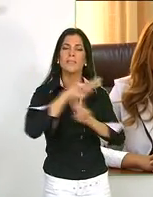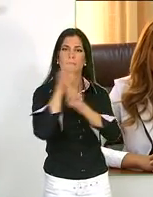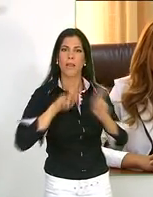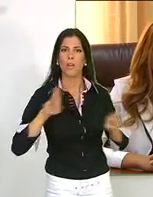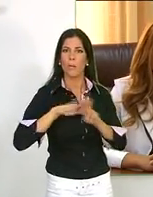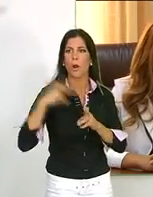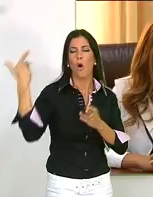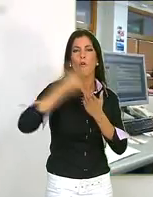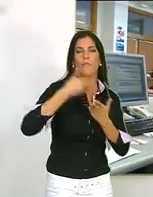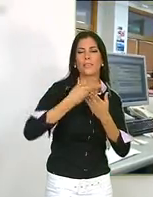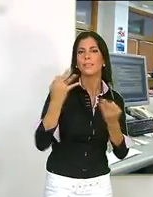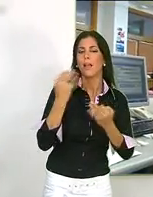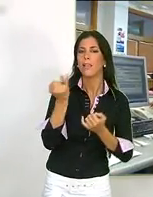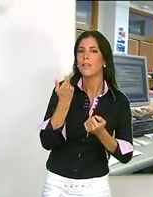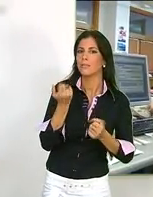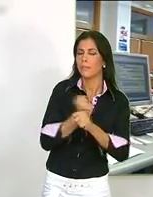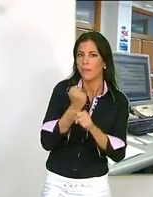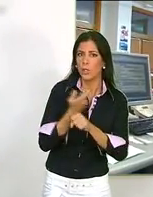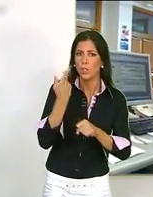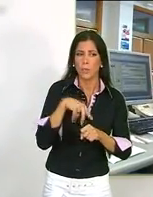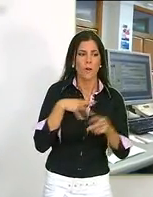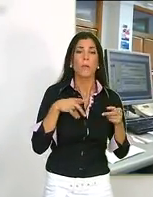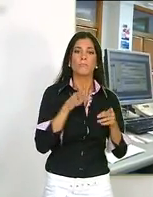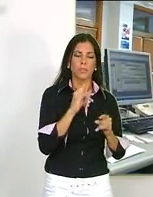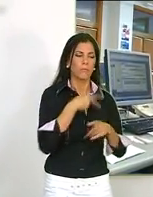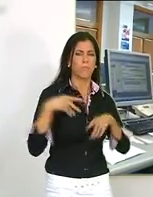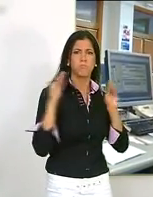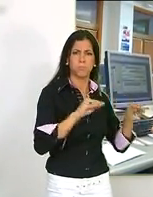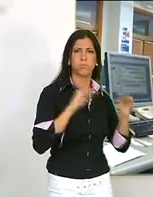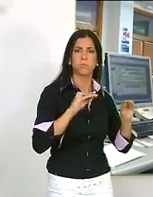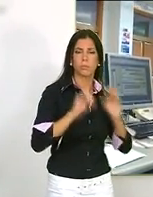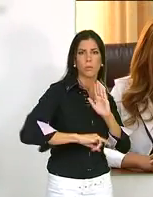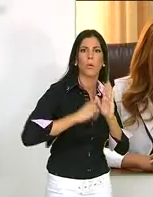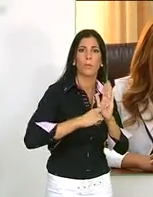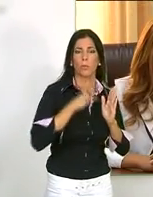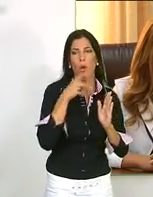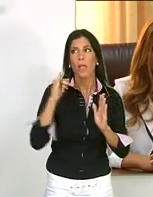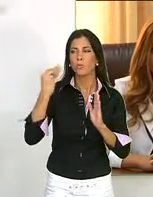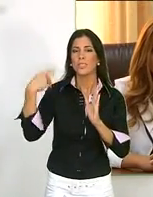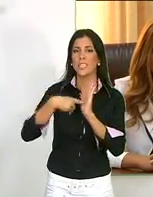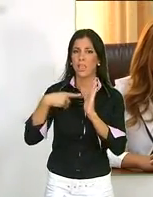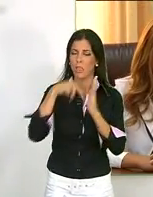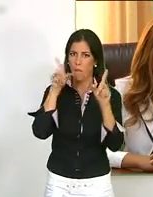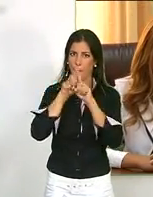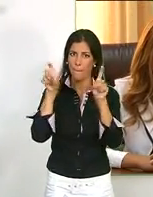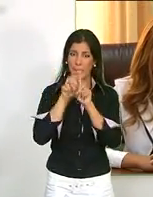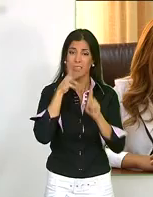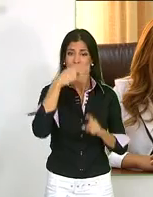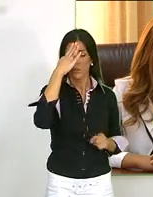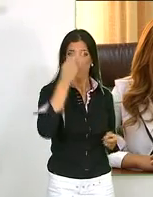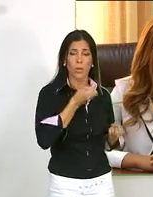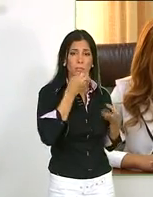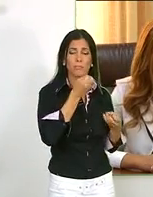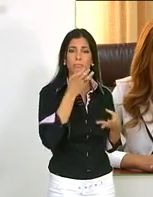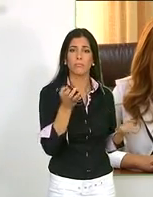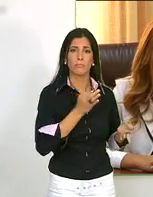empresas internacionales para canalizar la oferta de trabajo y adaptar la formación de los usuarios a las exigencias